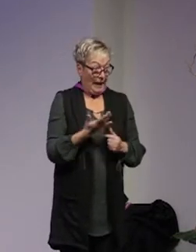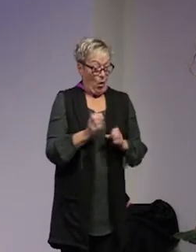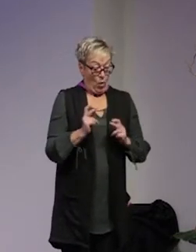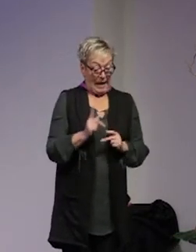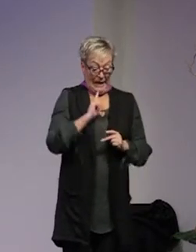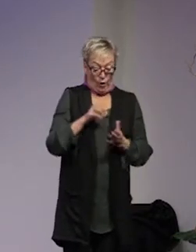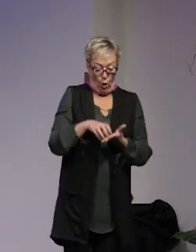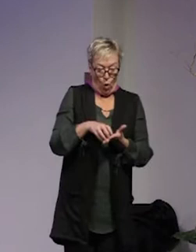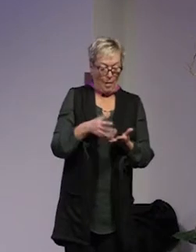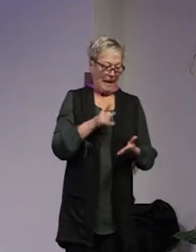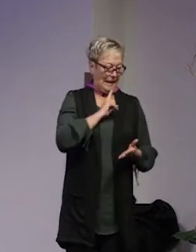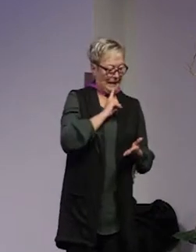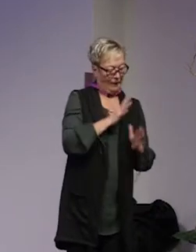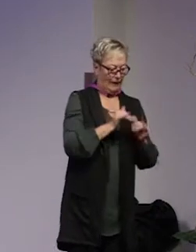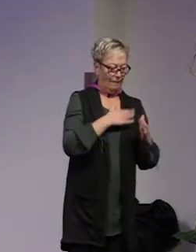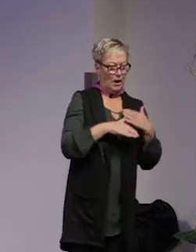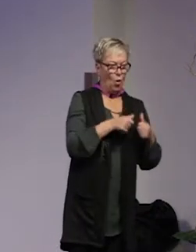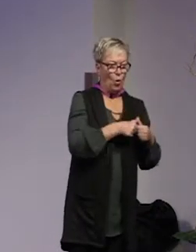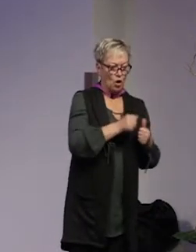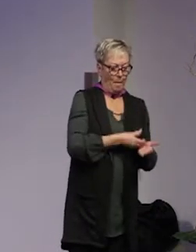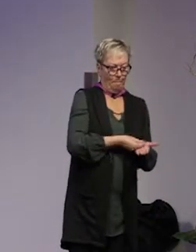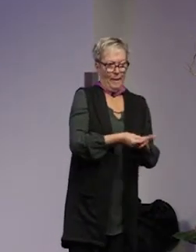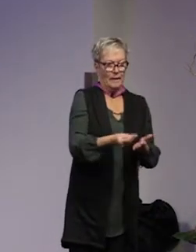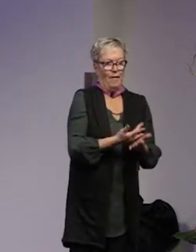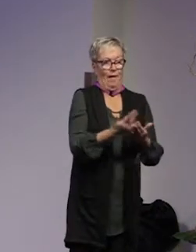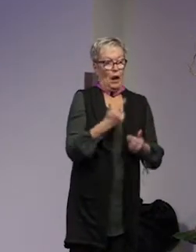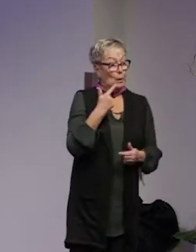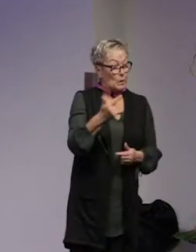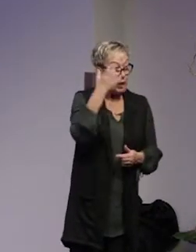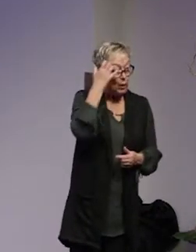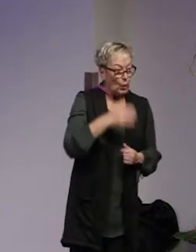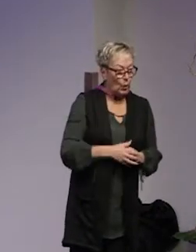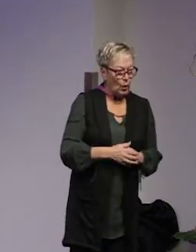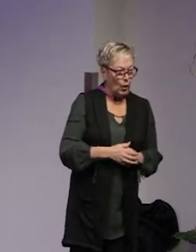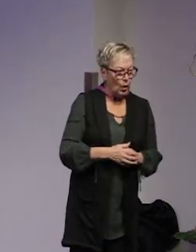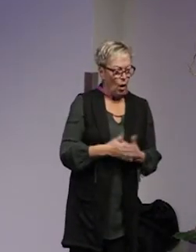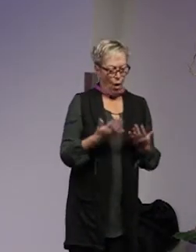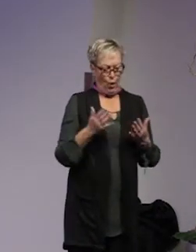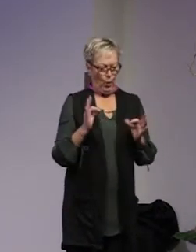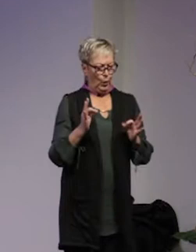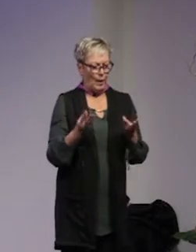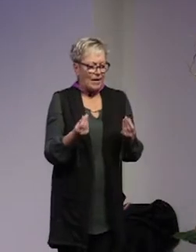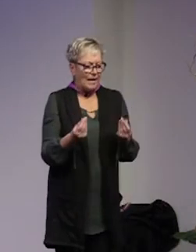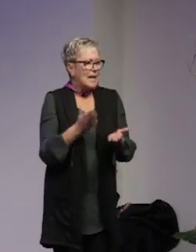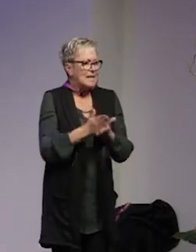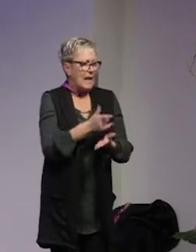kommun eller en liten frivillig organisation ska betala flera tusen kronor och hur kvalitetssäkra är vi